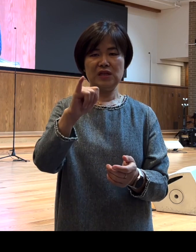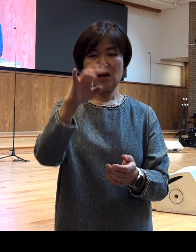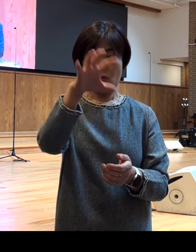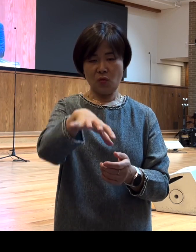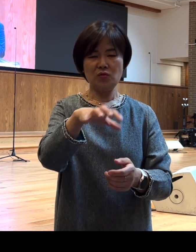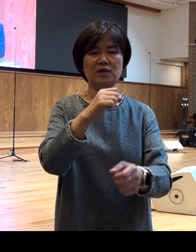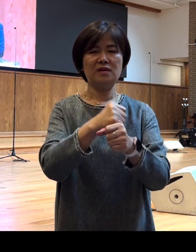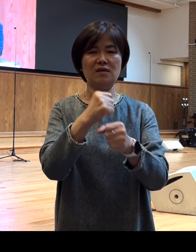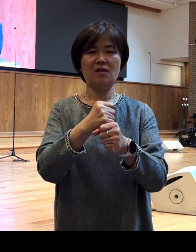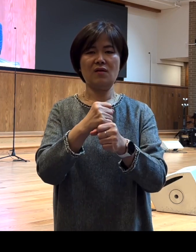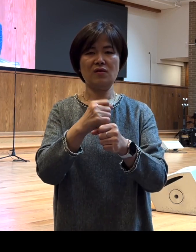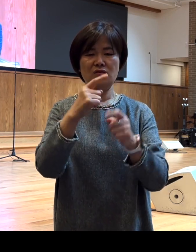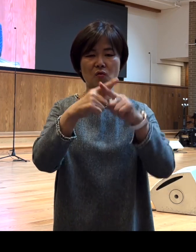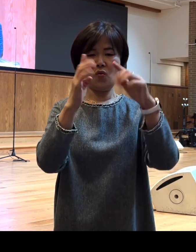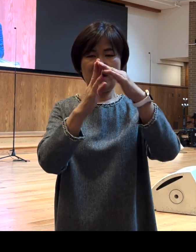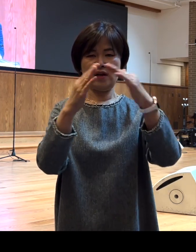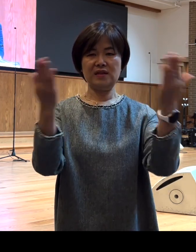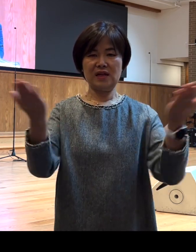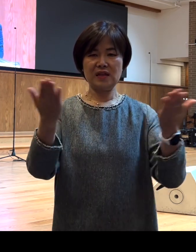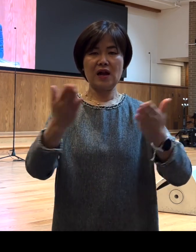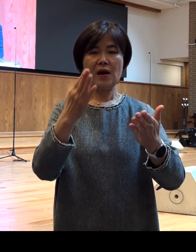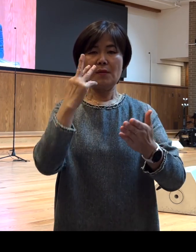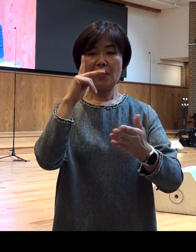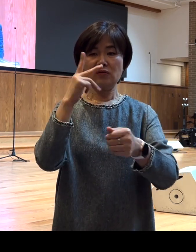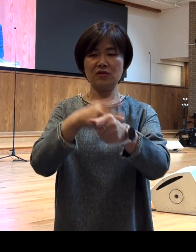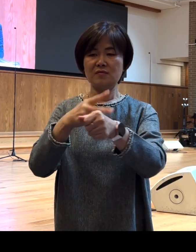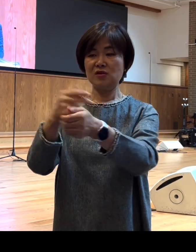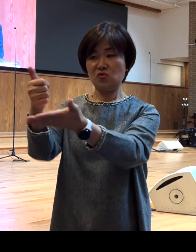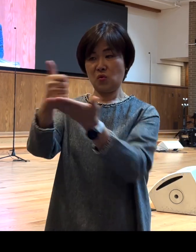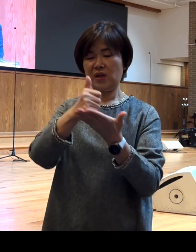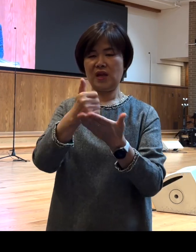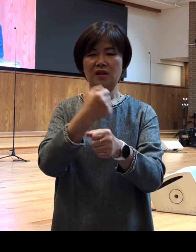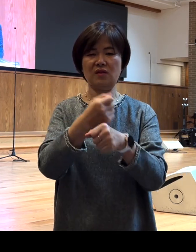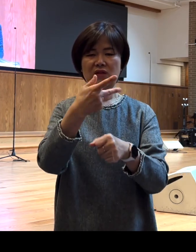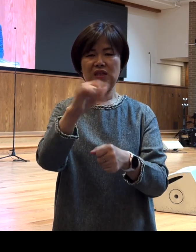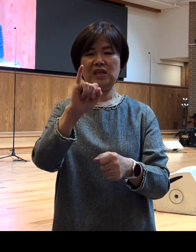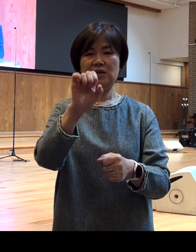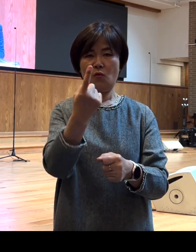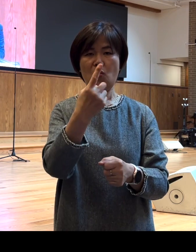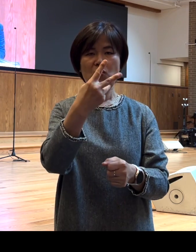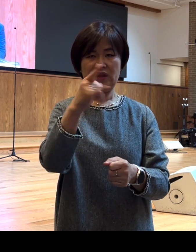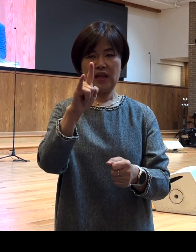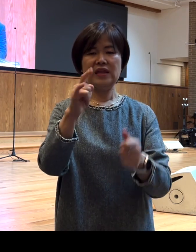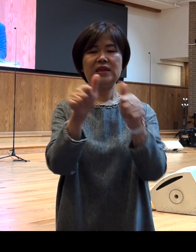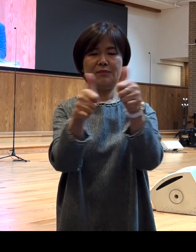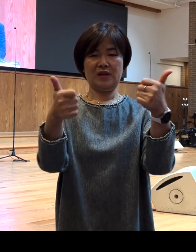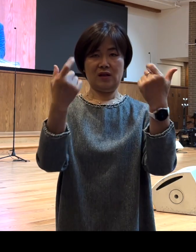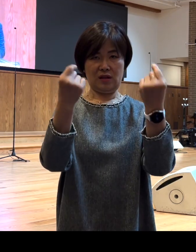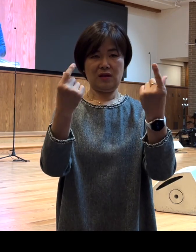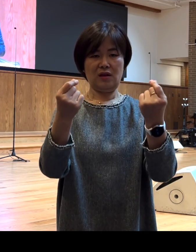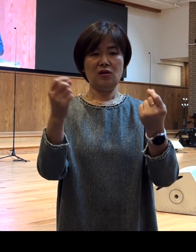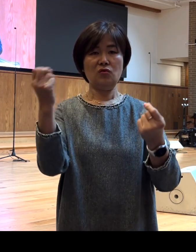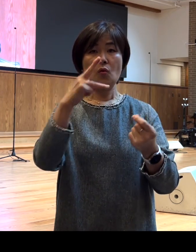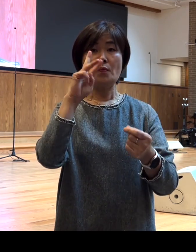교회를 목회하다가 바울을 초청했던 디모데와 같은 인물들 뿐만 아니라 그럼 바울에게는